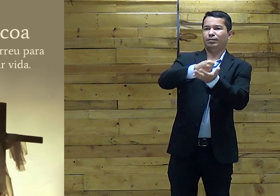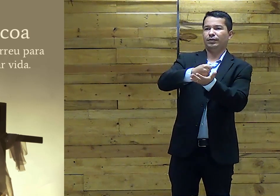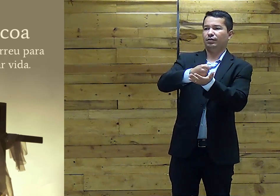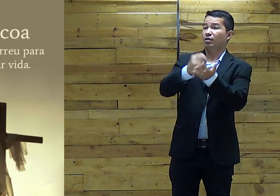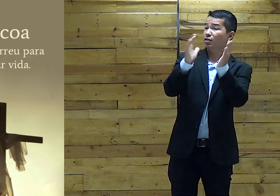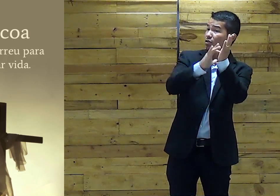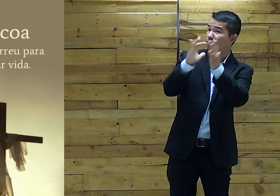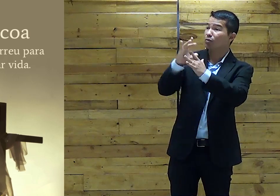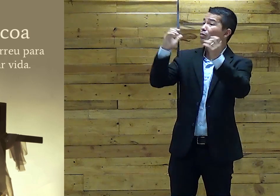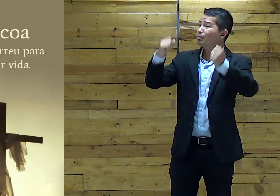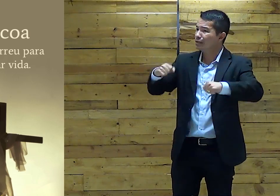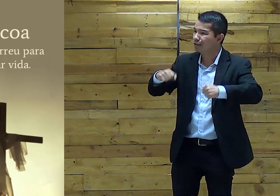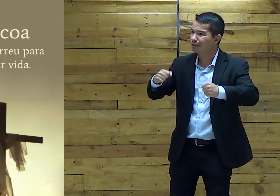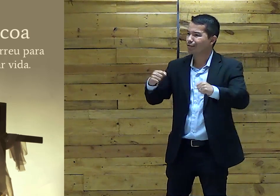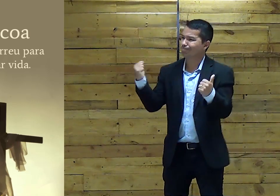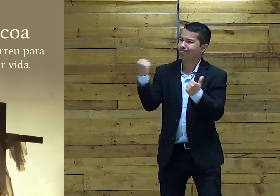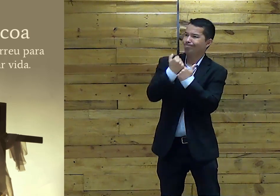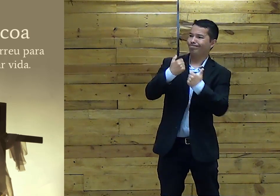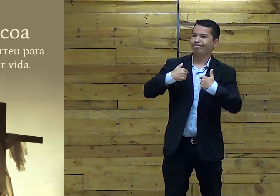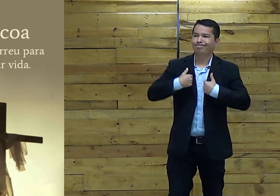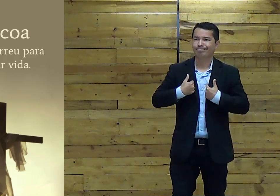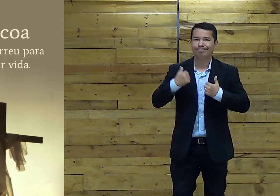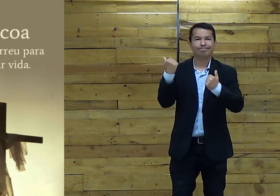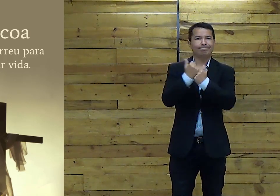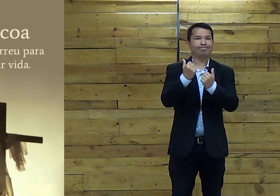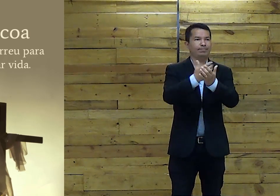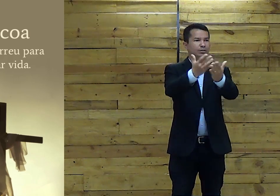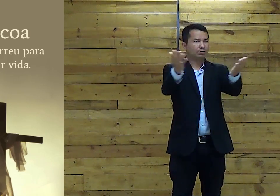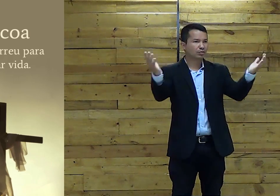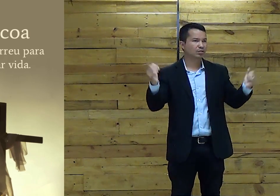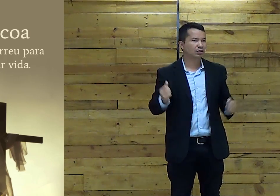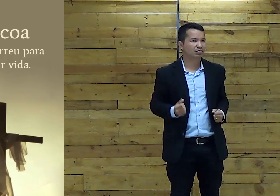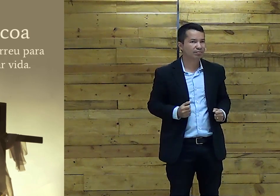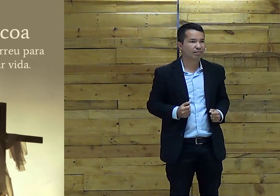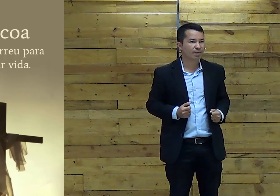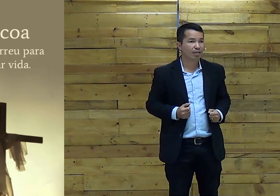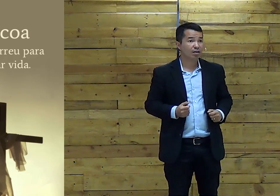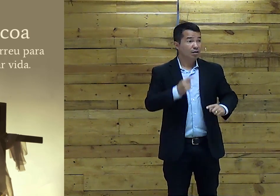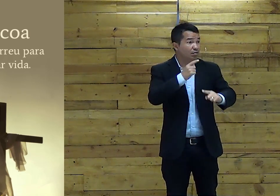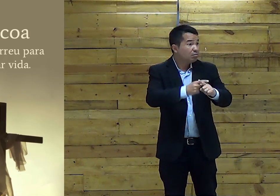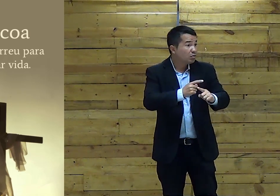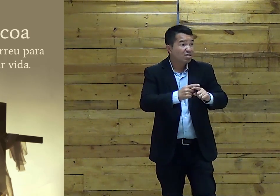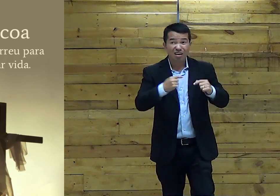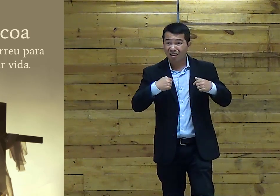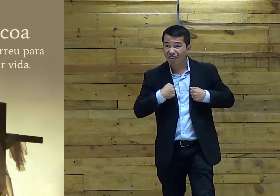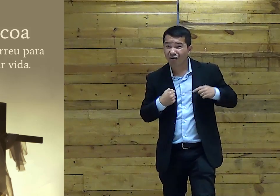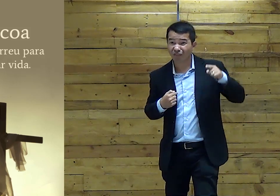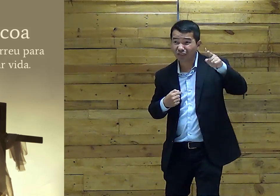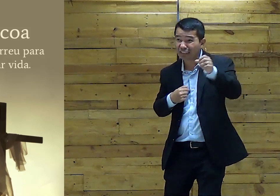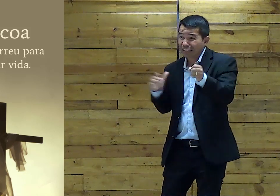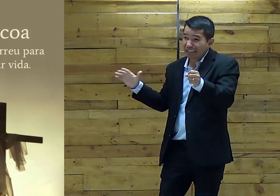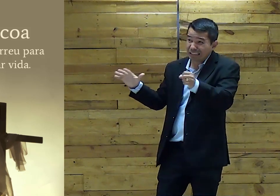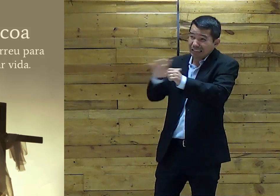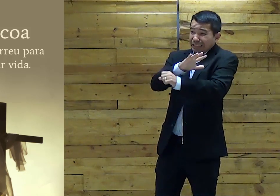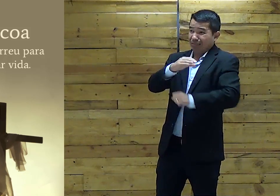E agora No Novo Testamento Jesus Faz a mesma coisa Para substituir A mim e a você